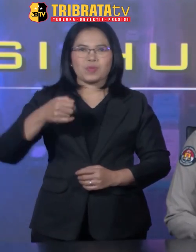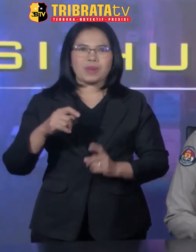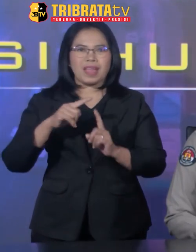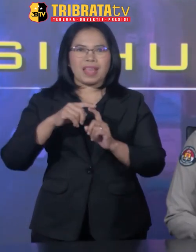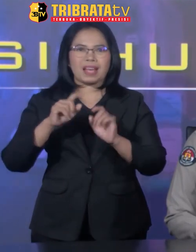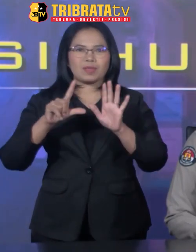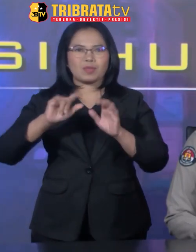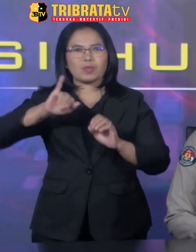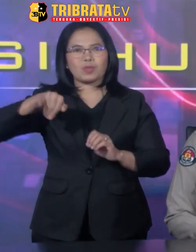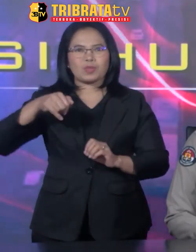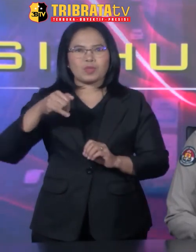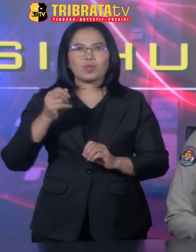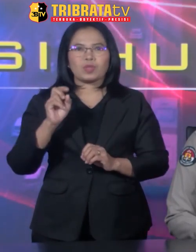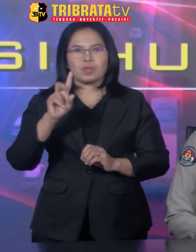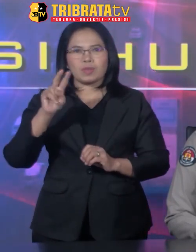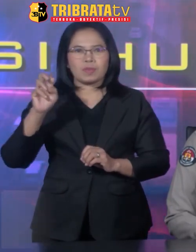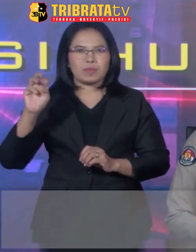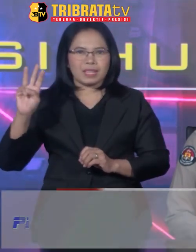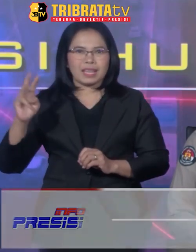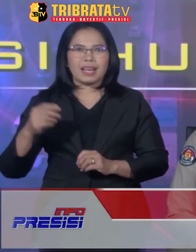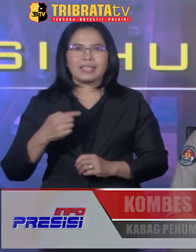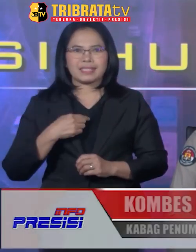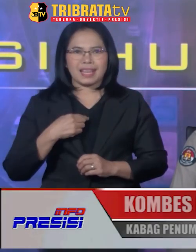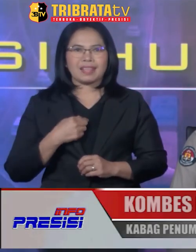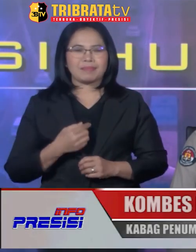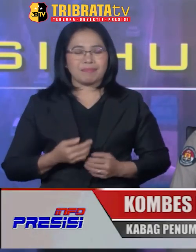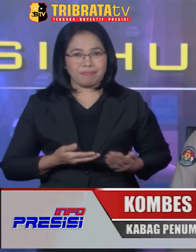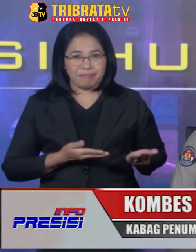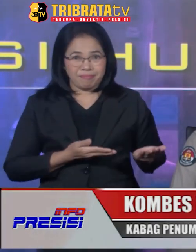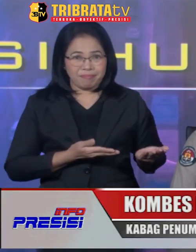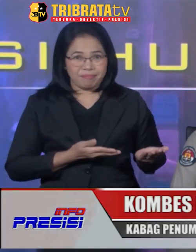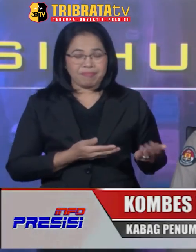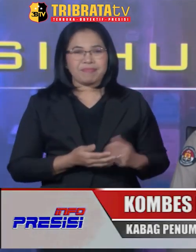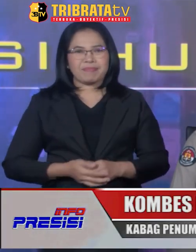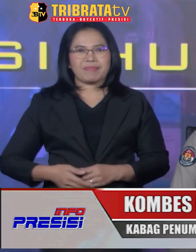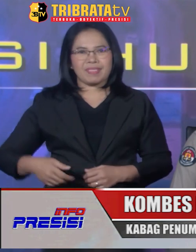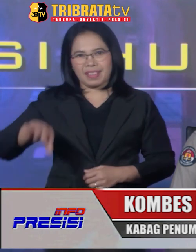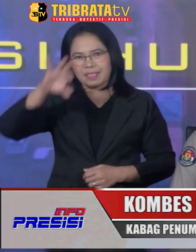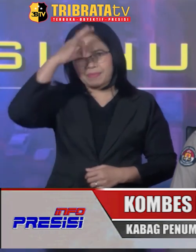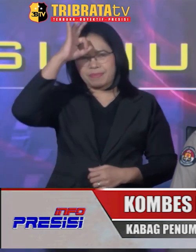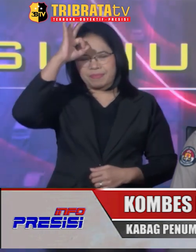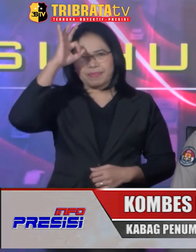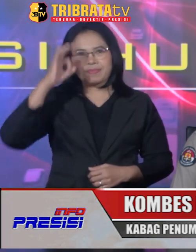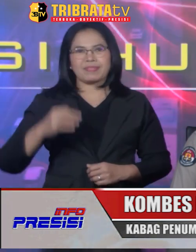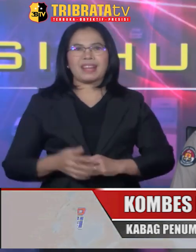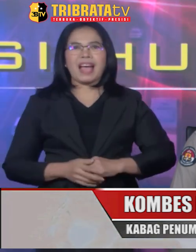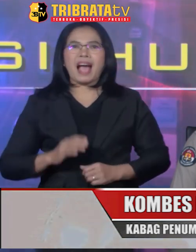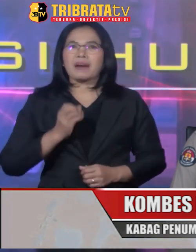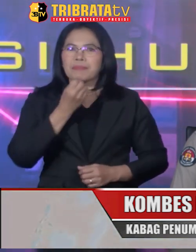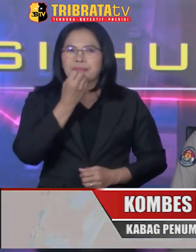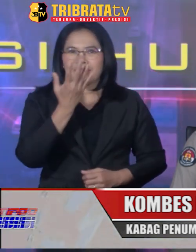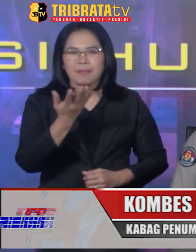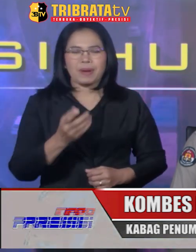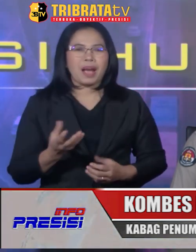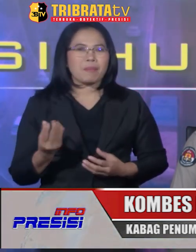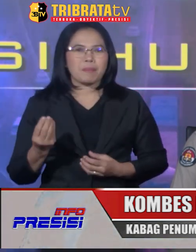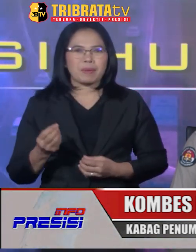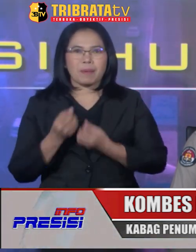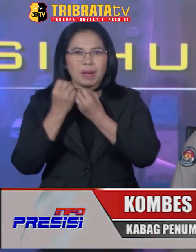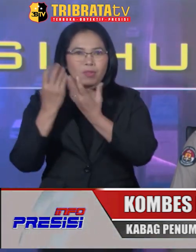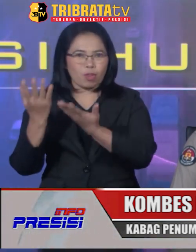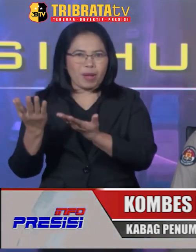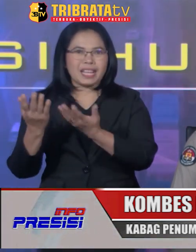Jumat 7 Juli 2023, saya selaku Kabak Penum di Fumas Pori akan menyampaikan beberapa